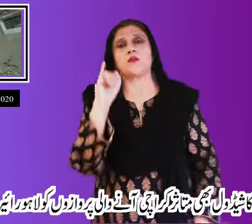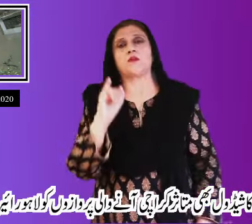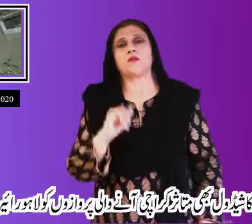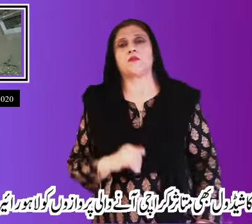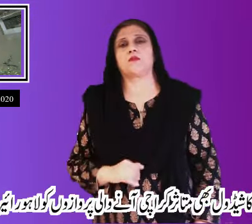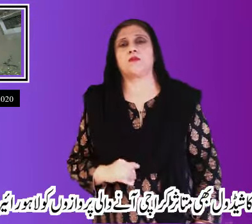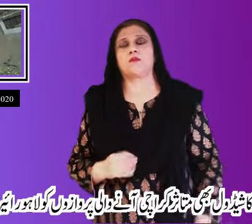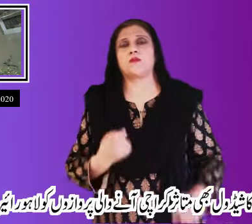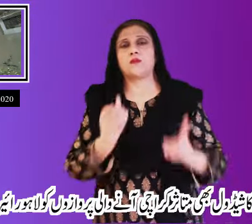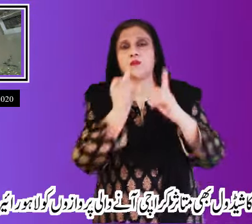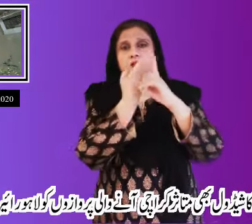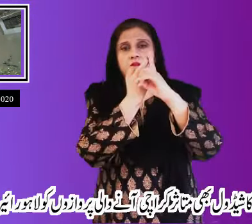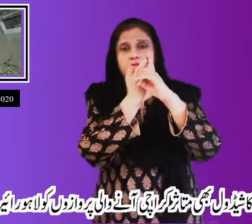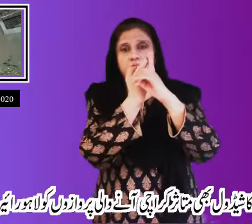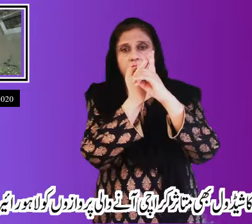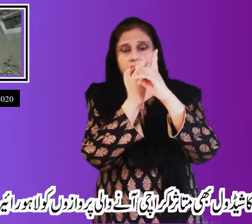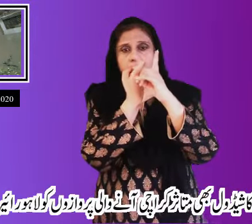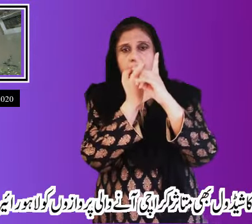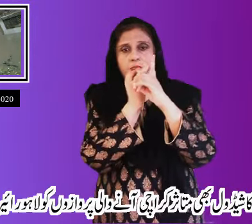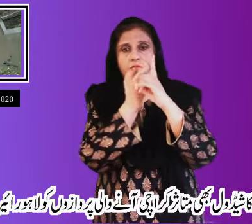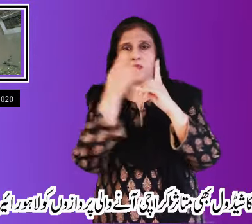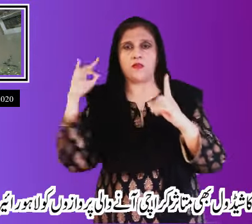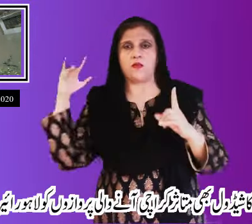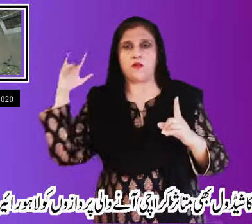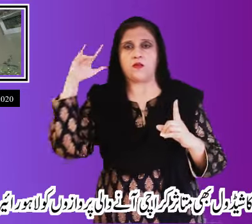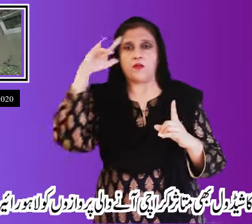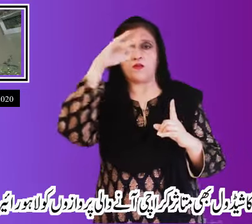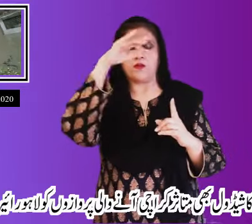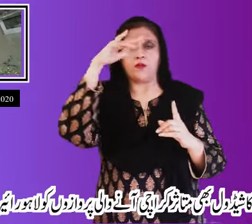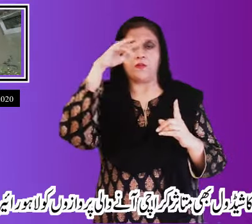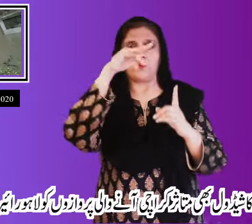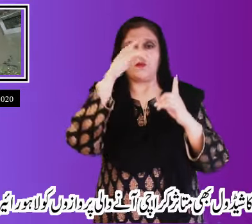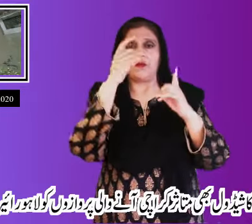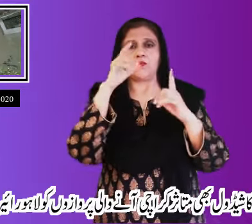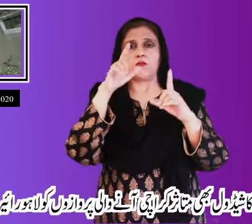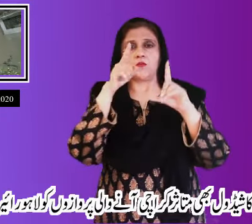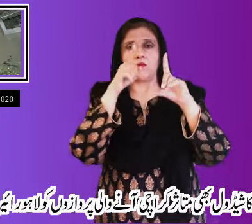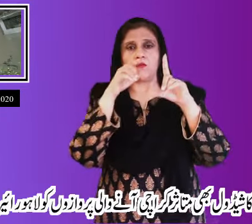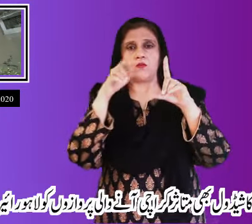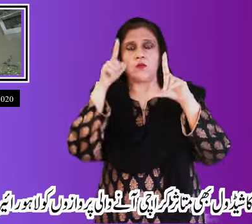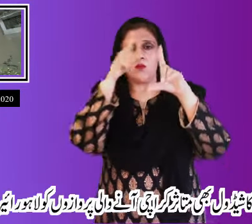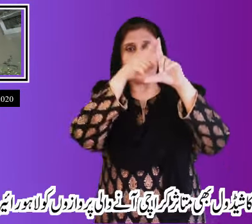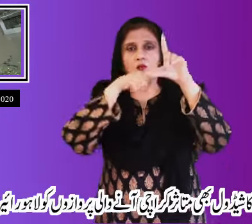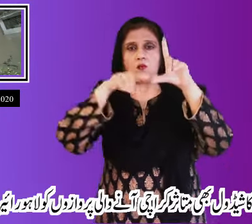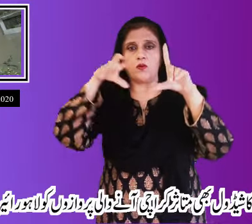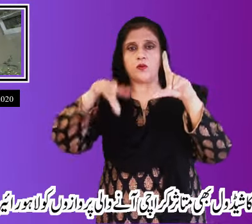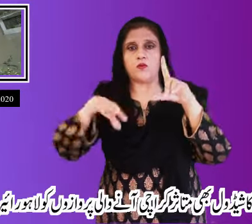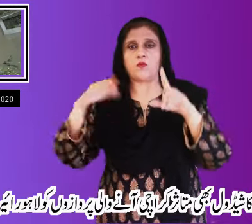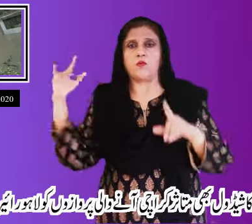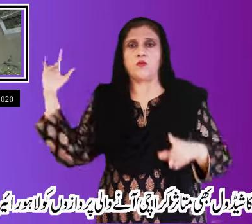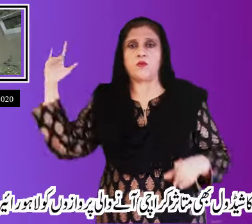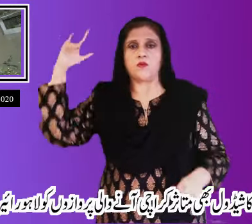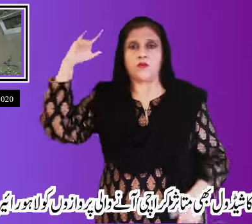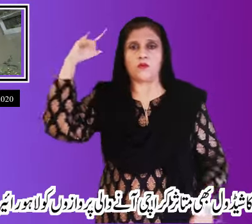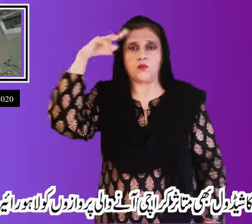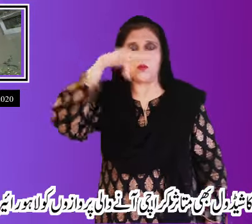متاثر کراچی آنے والی پروازوں کو لاہور ائرپورٹ پر